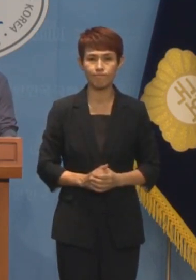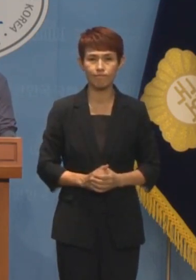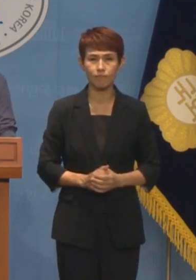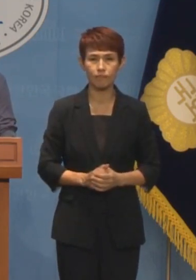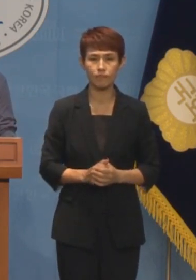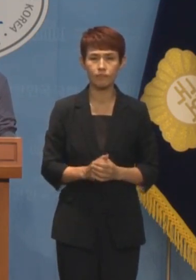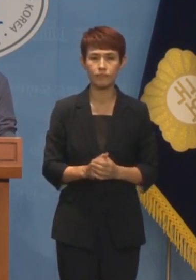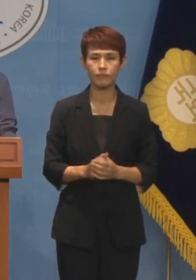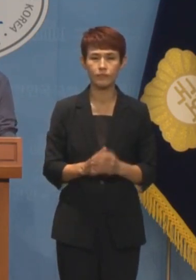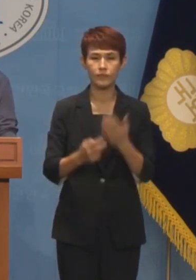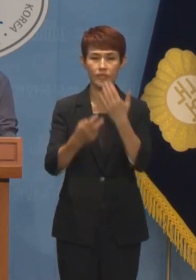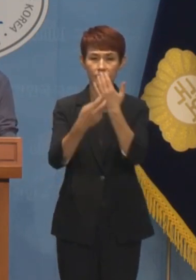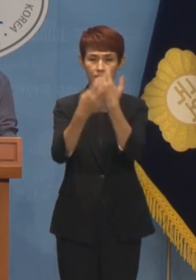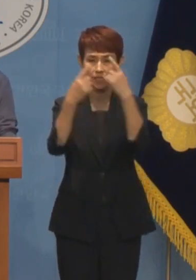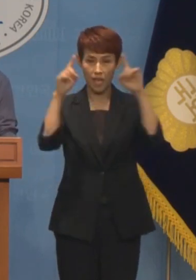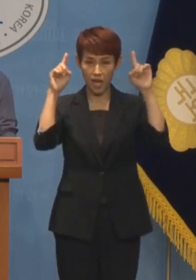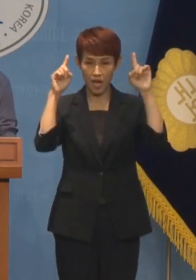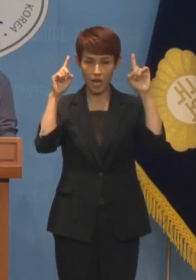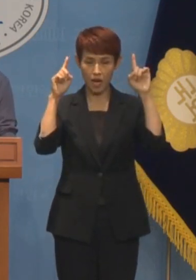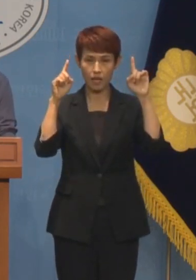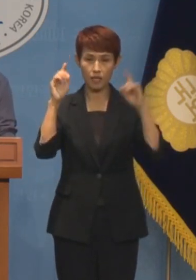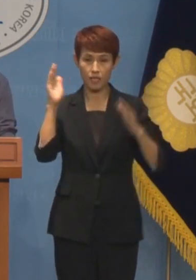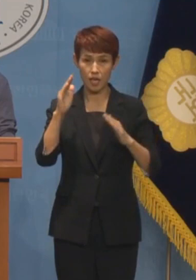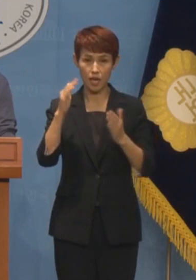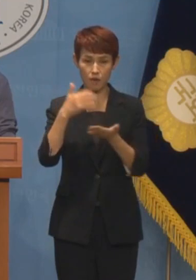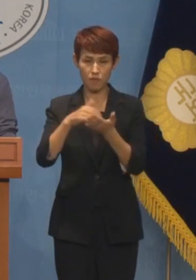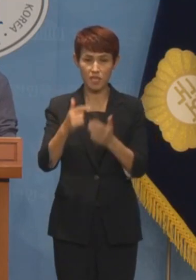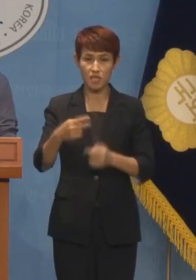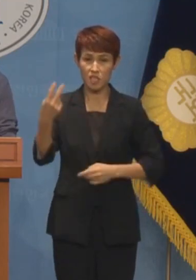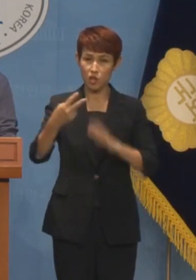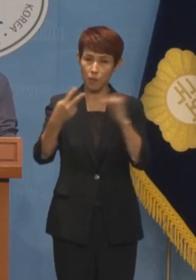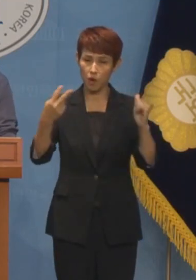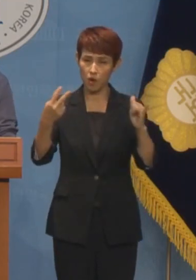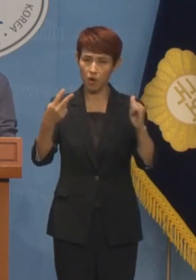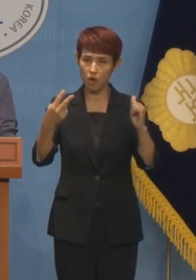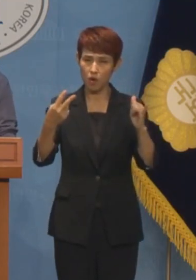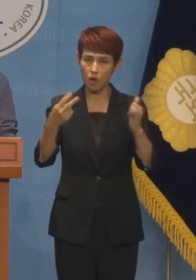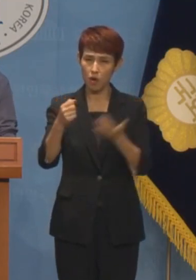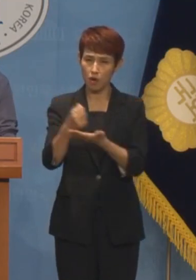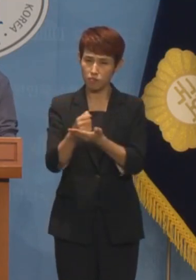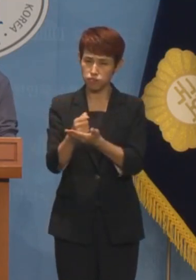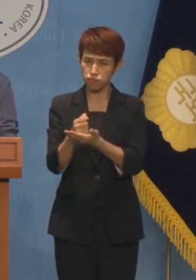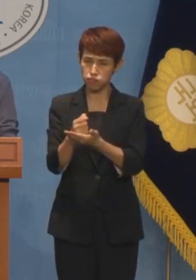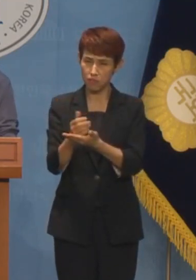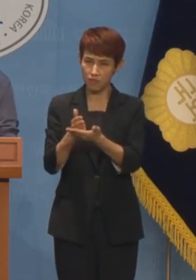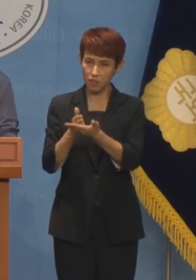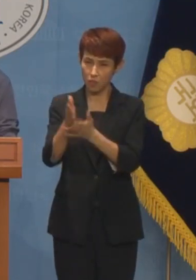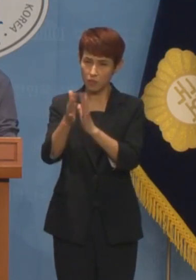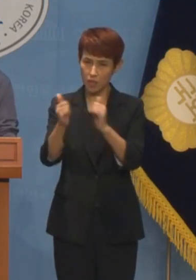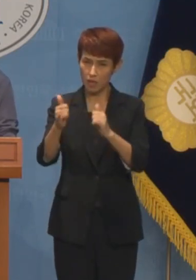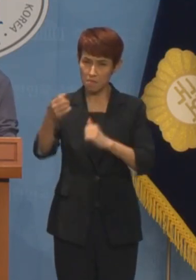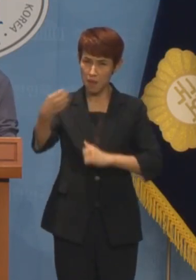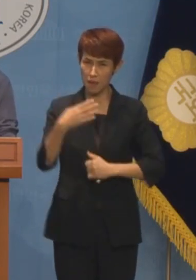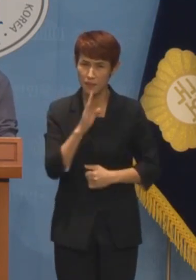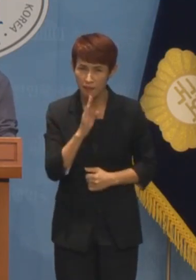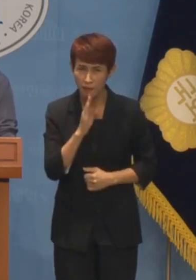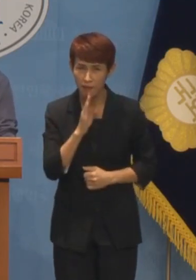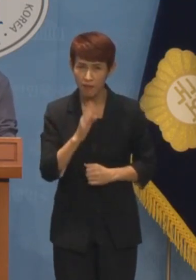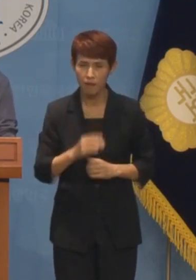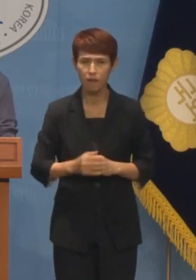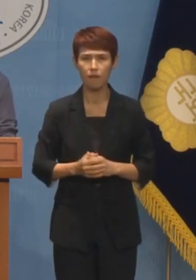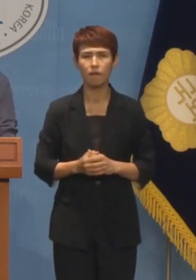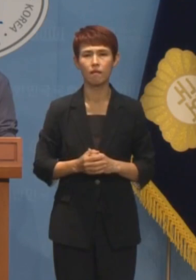의대 2천 명 증원은 정말로 역술인 천공의 이름에서 비롯된 게 맞습니까? 현 정부 들어